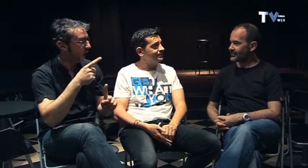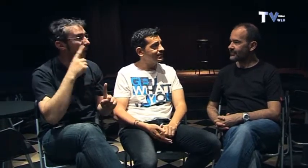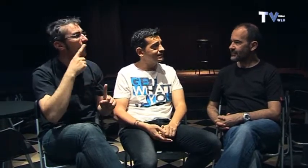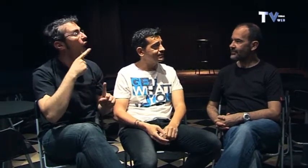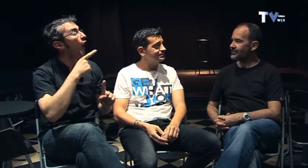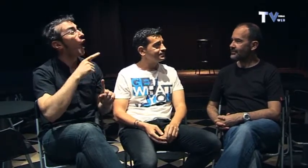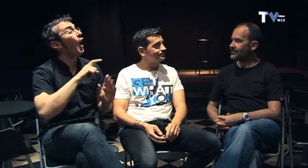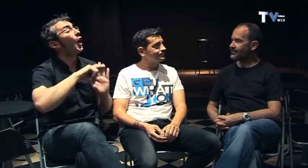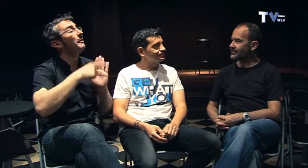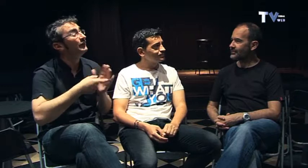dárselas